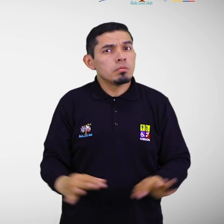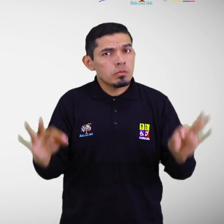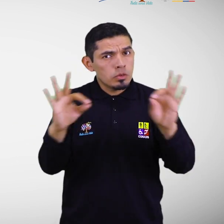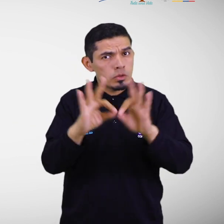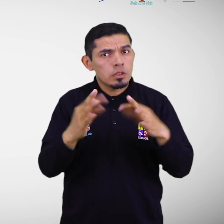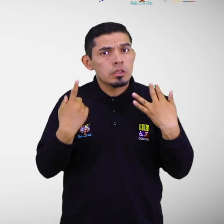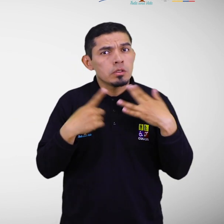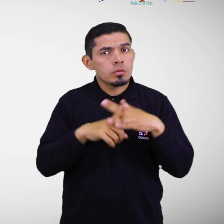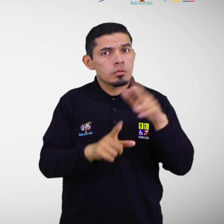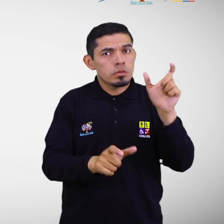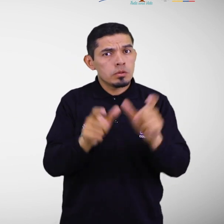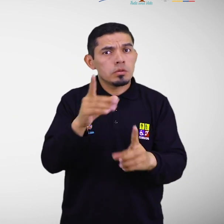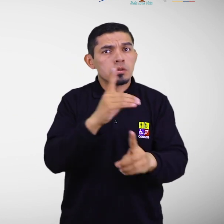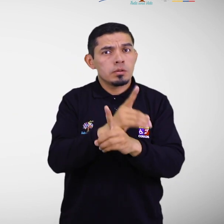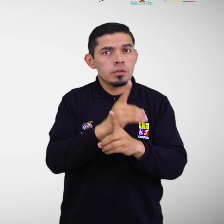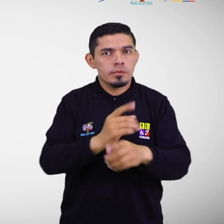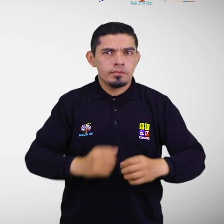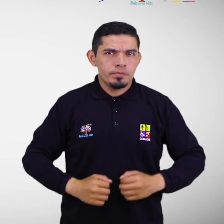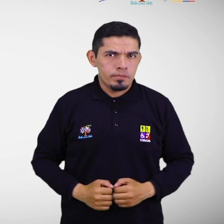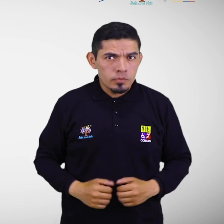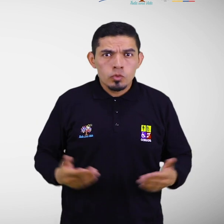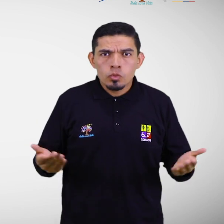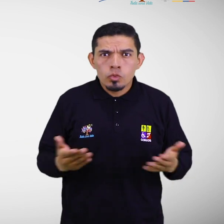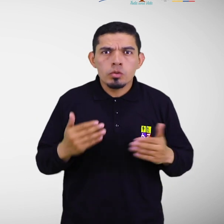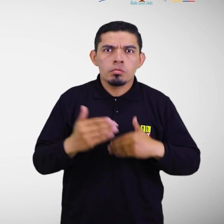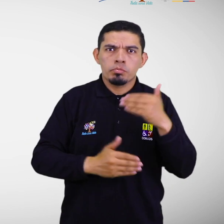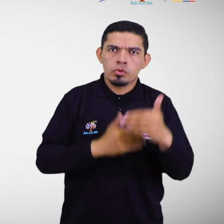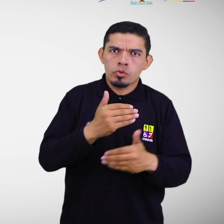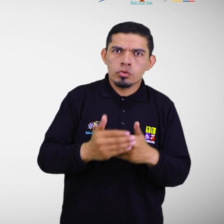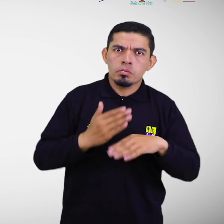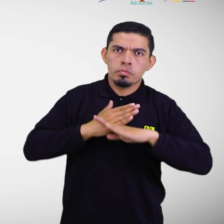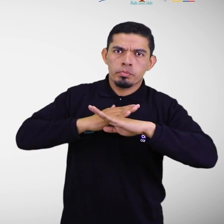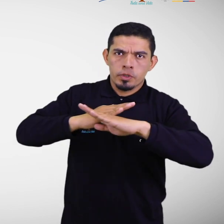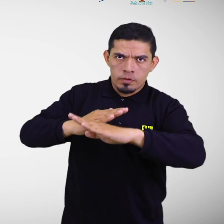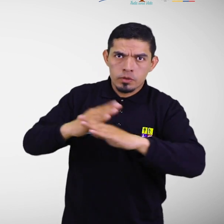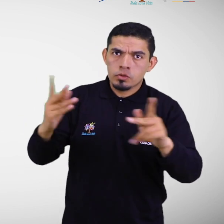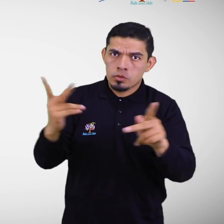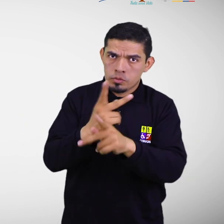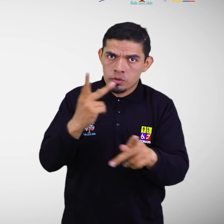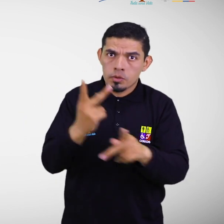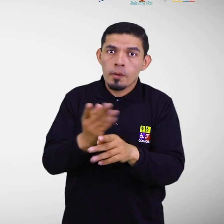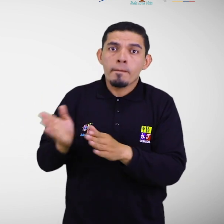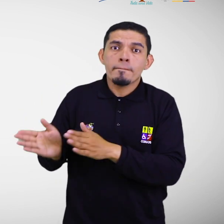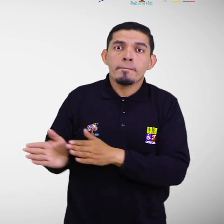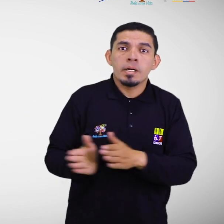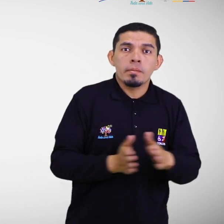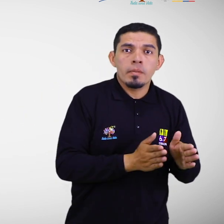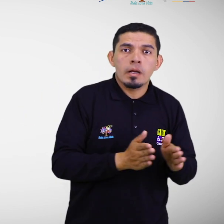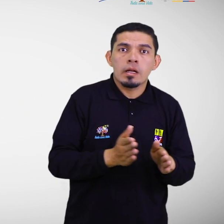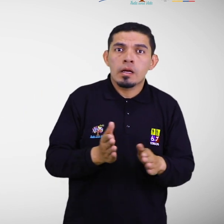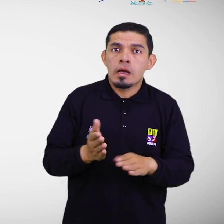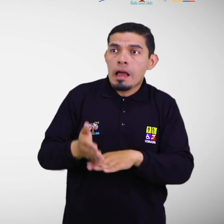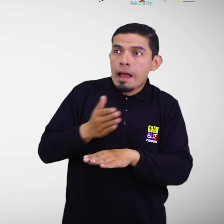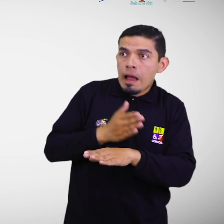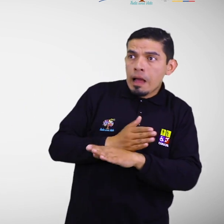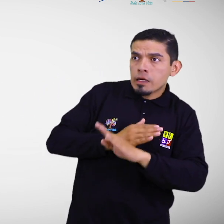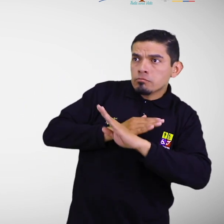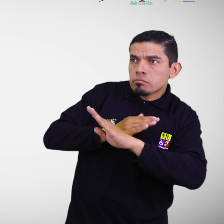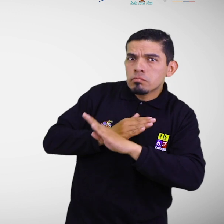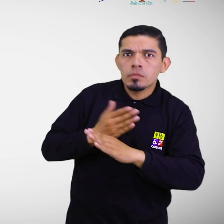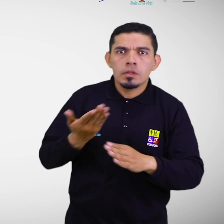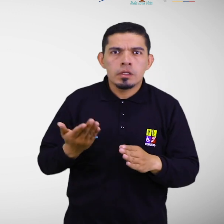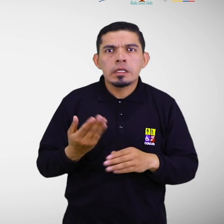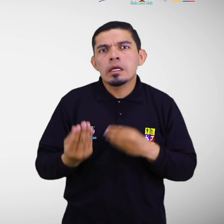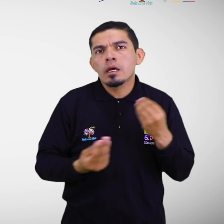inclusión de las personas con discapacidad en los procesos de prevención de riesgo y preparación ante desastres. Donde